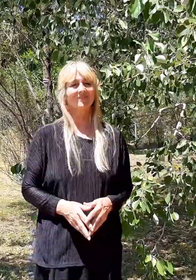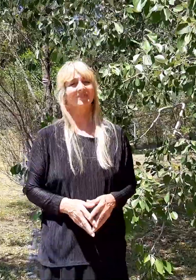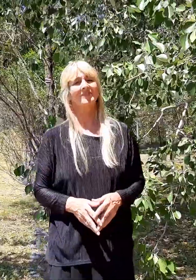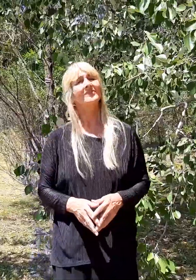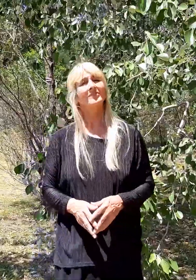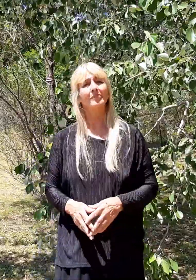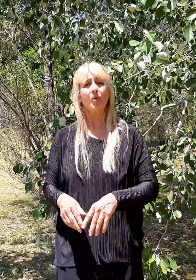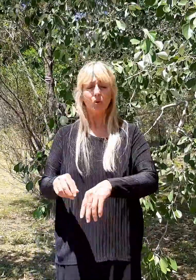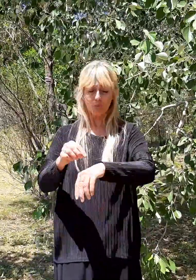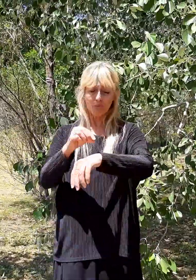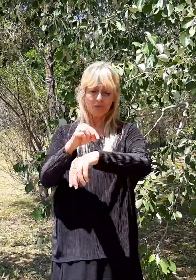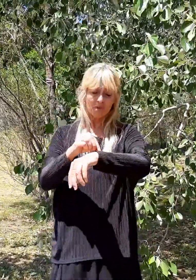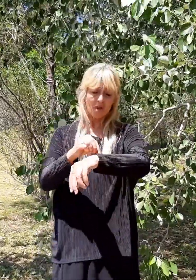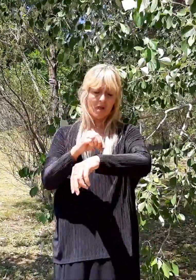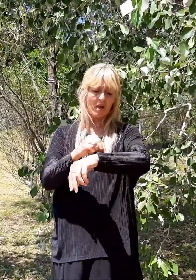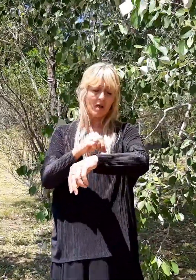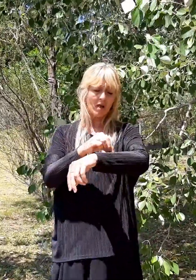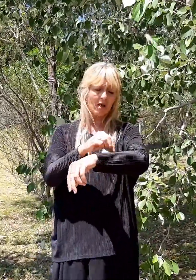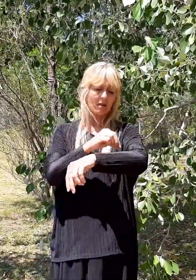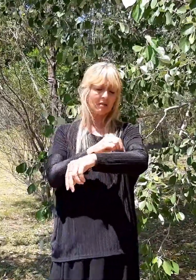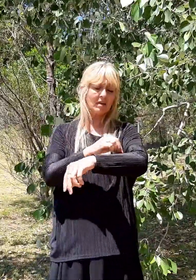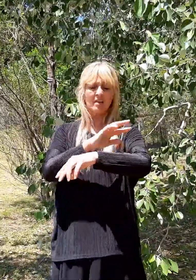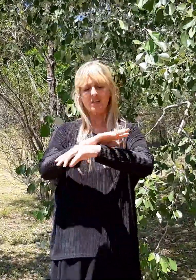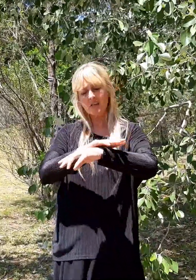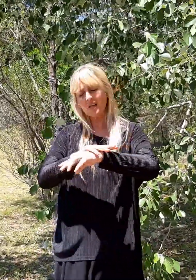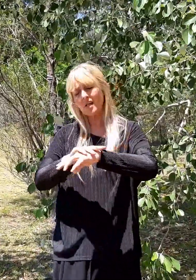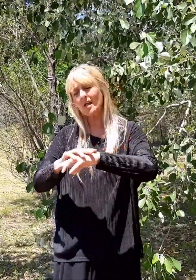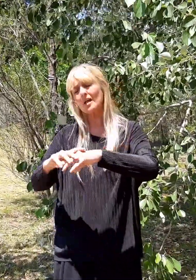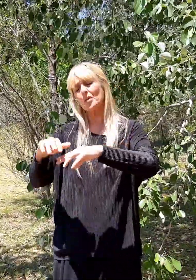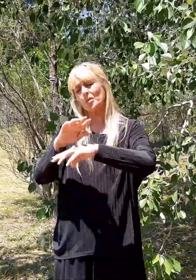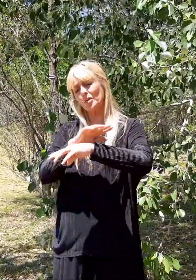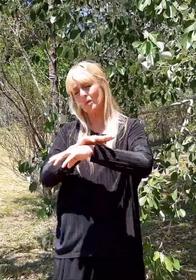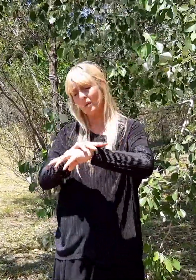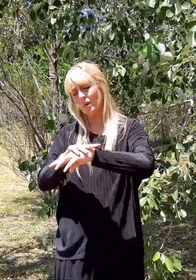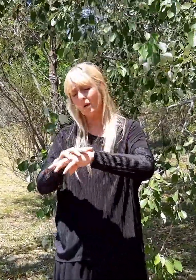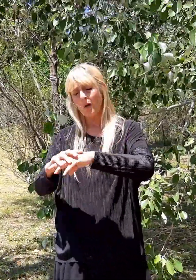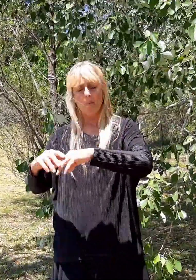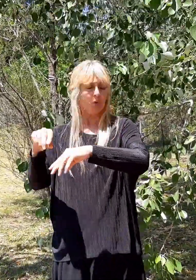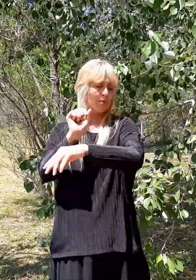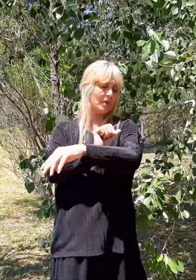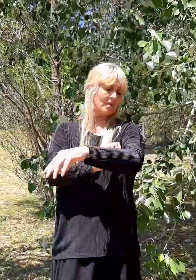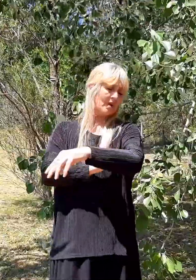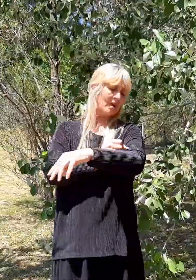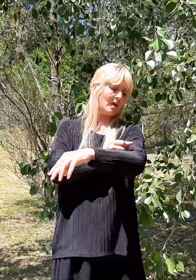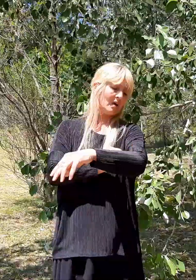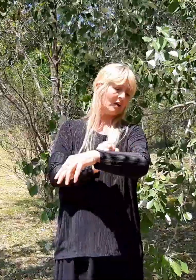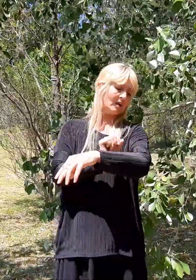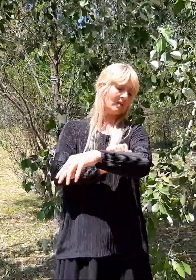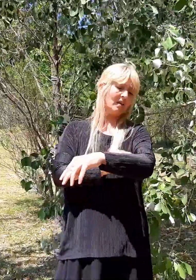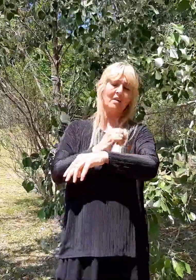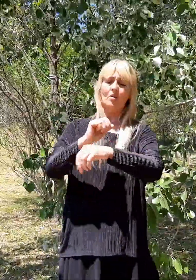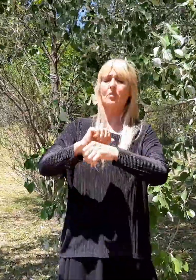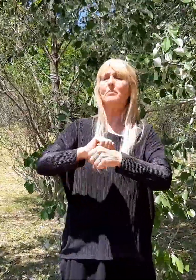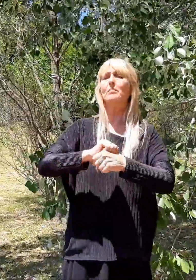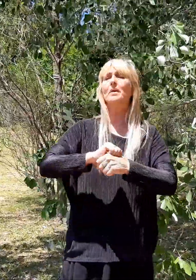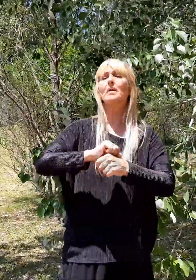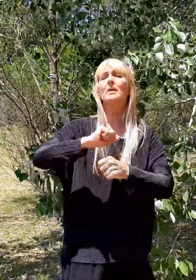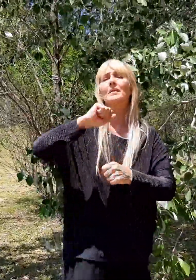Por mis llagas te sanado, con mi sangre te compré